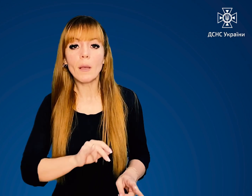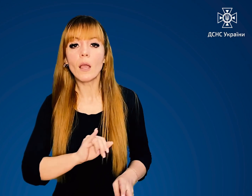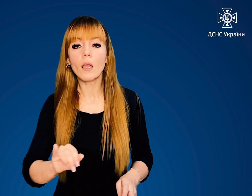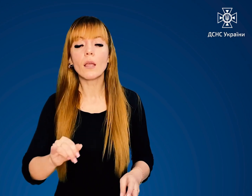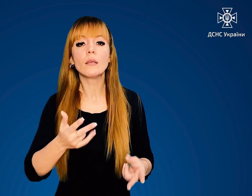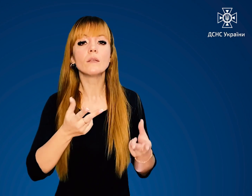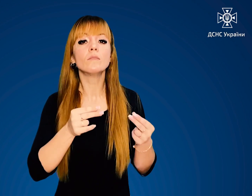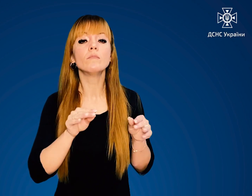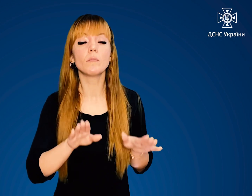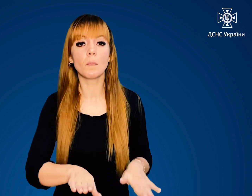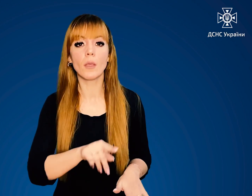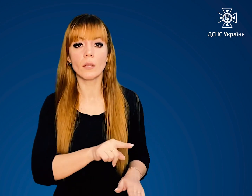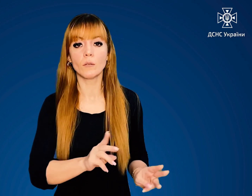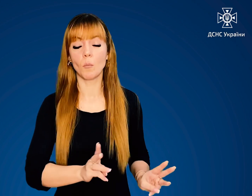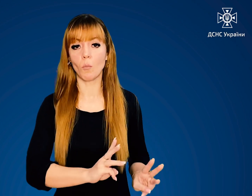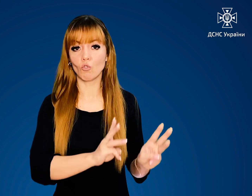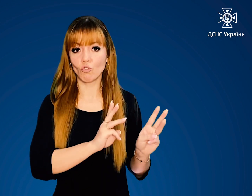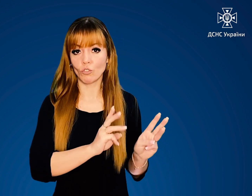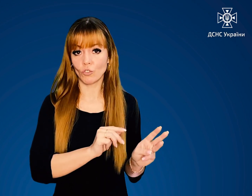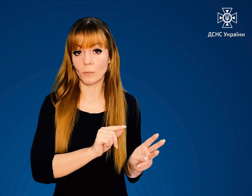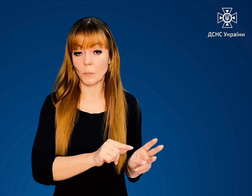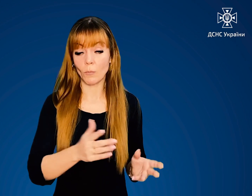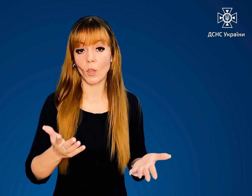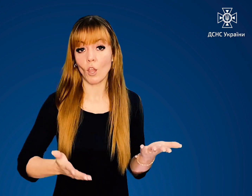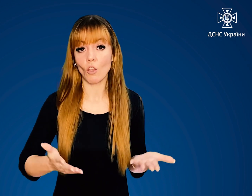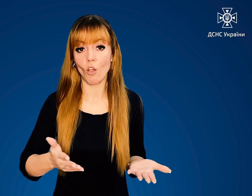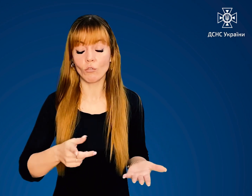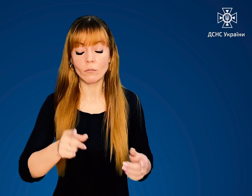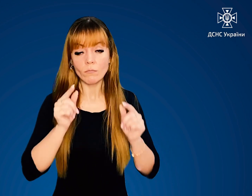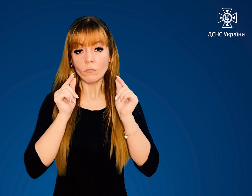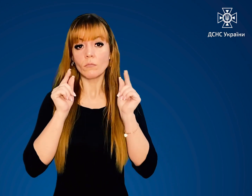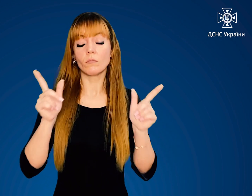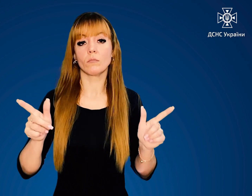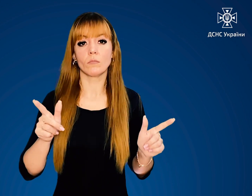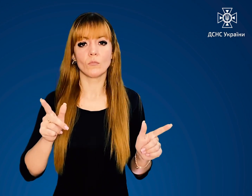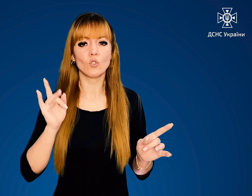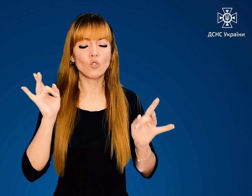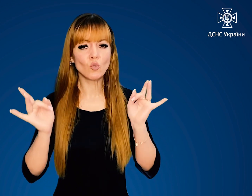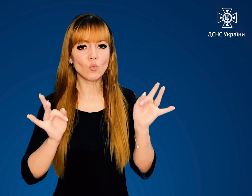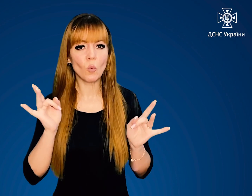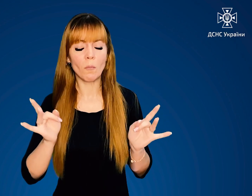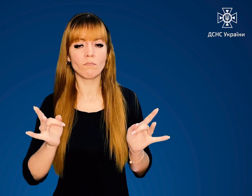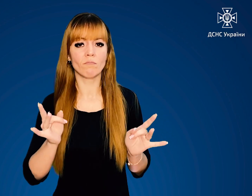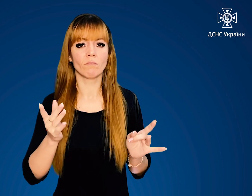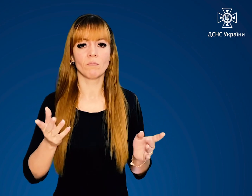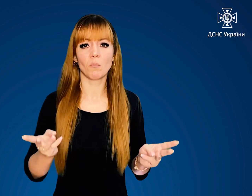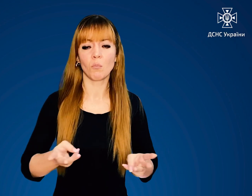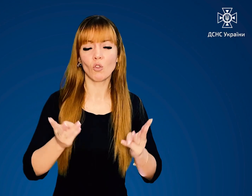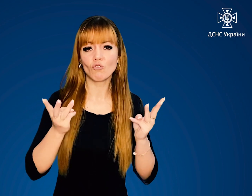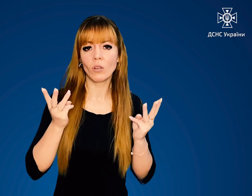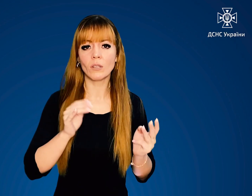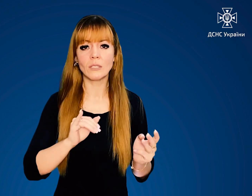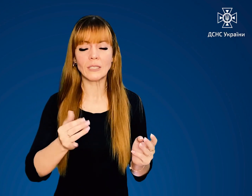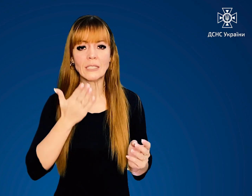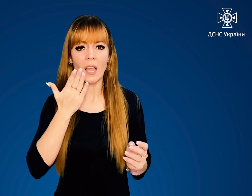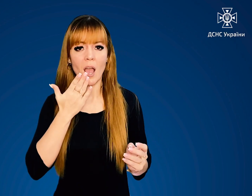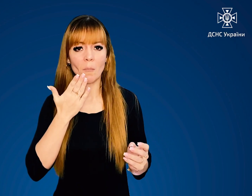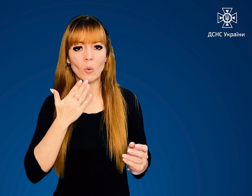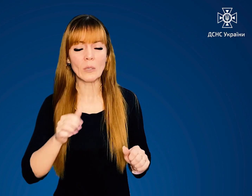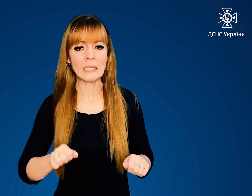напрямку її знаходження. Якщо ви прокинулися від шуму пожежі і запаху диму, не сідайте в